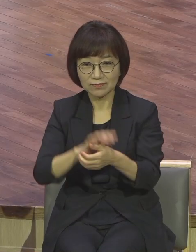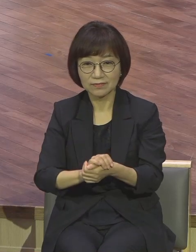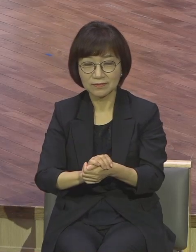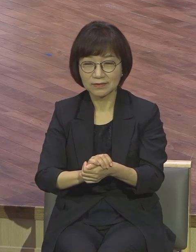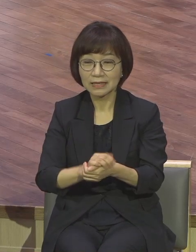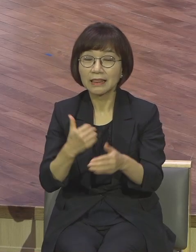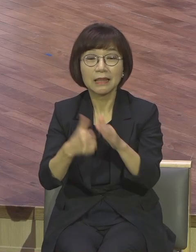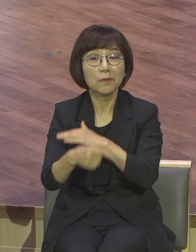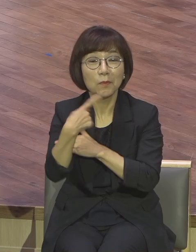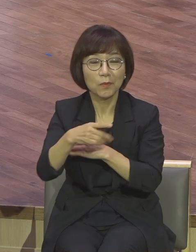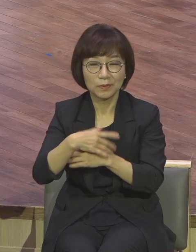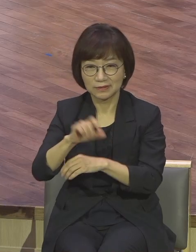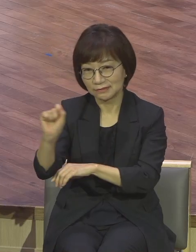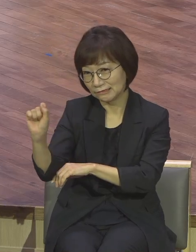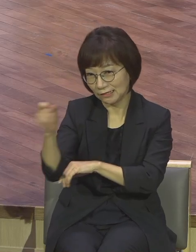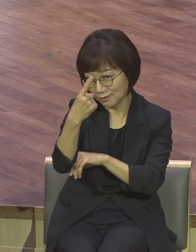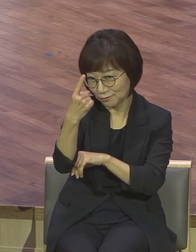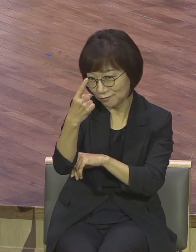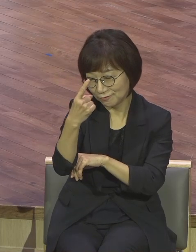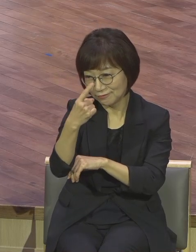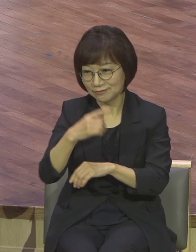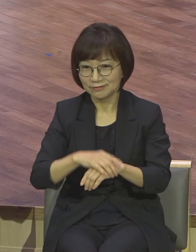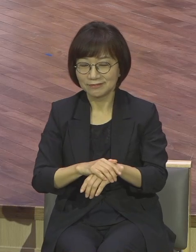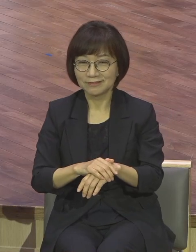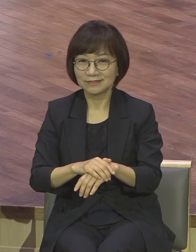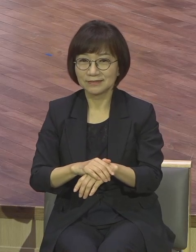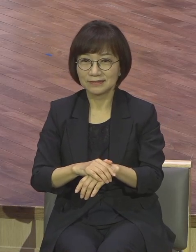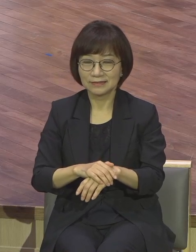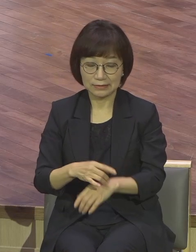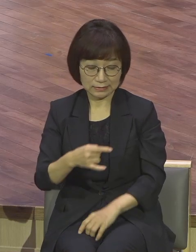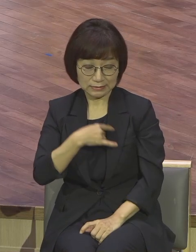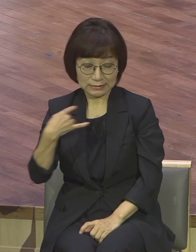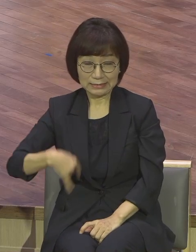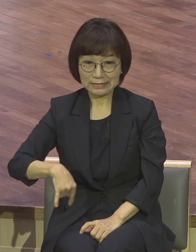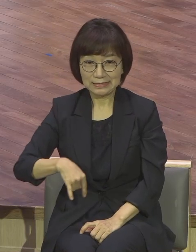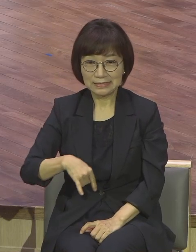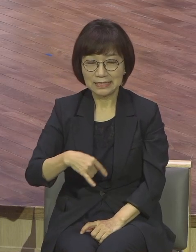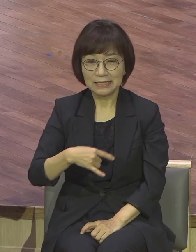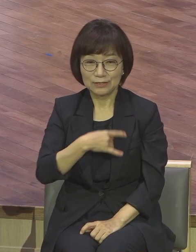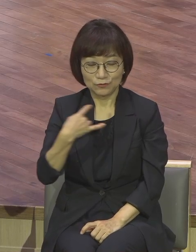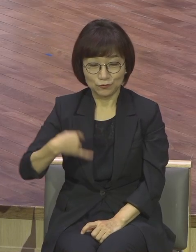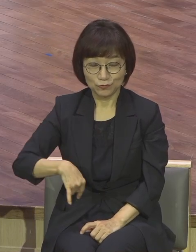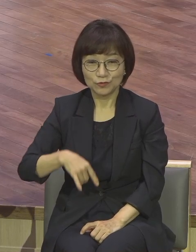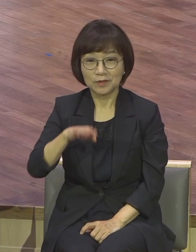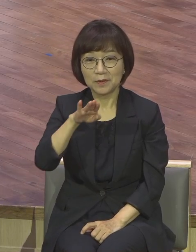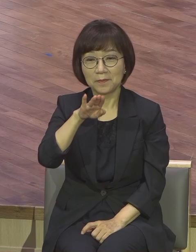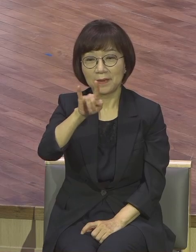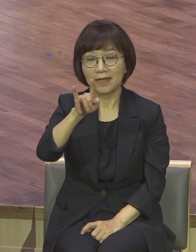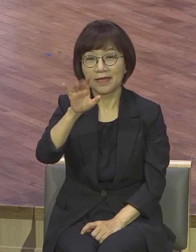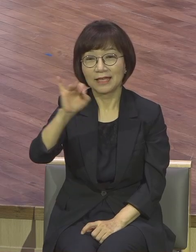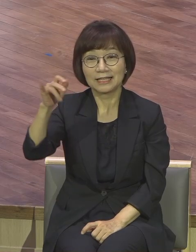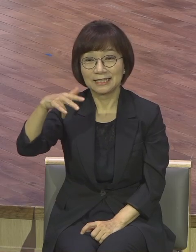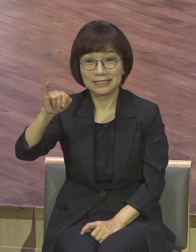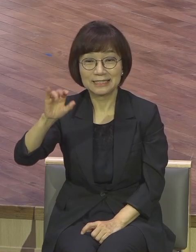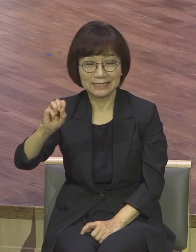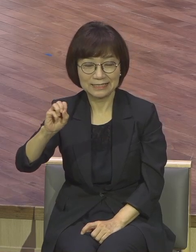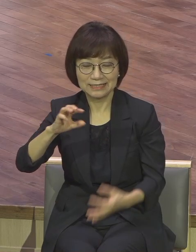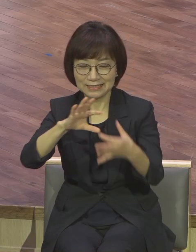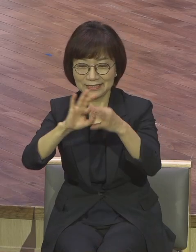종목이 베이징 그 전에 베이징 올림픽에서 금메달을 땄어요 야구가